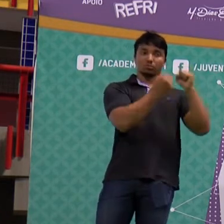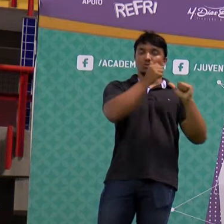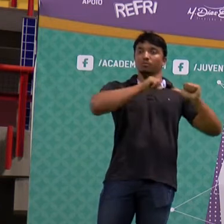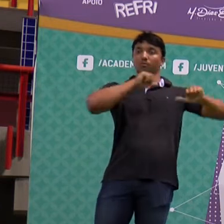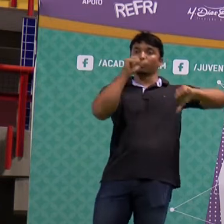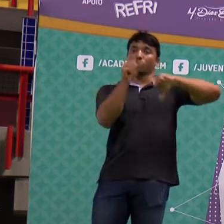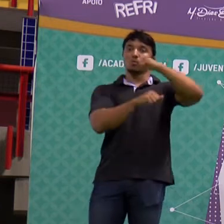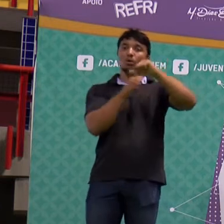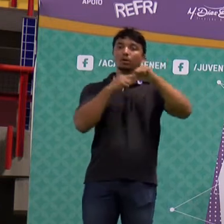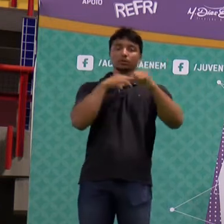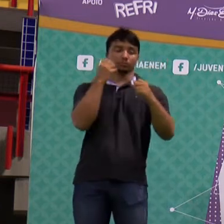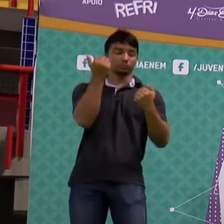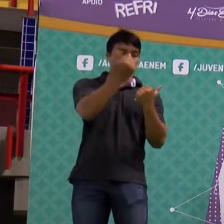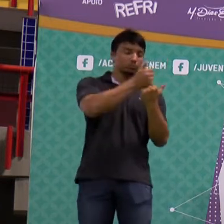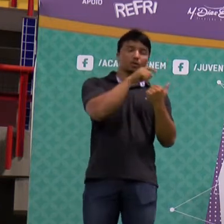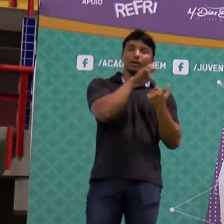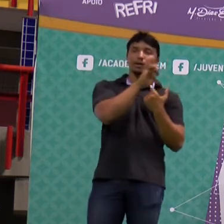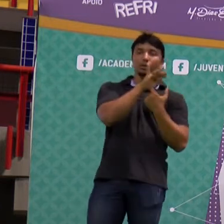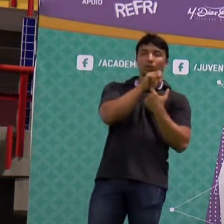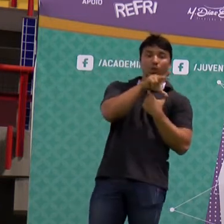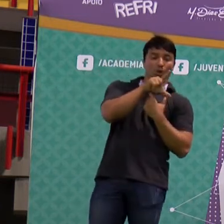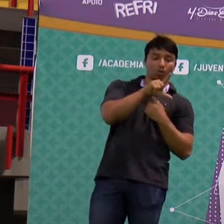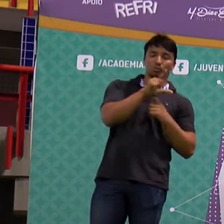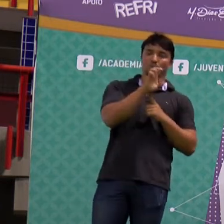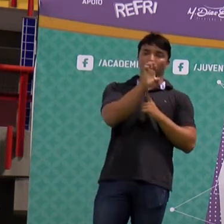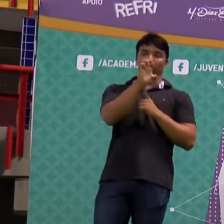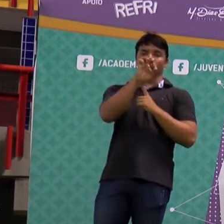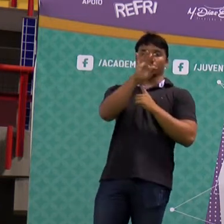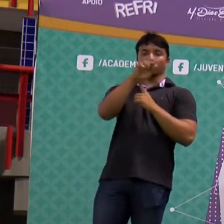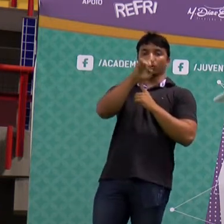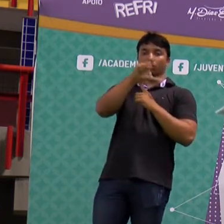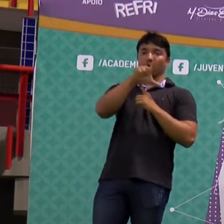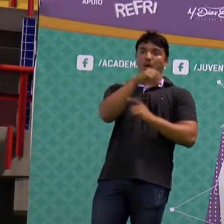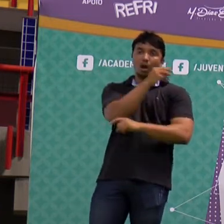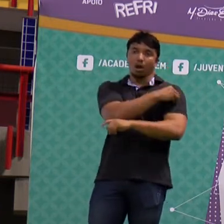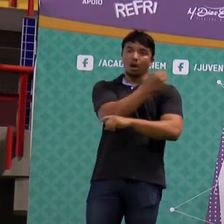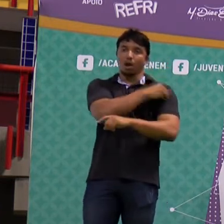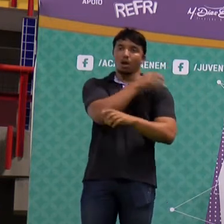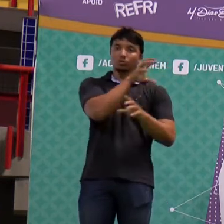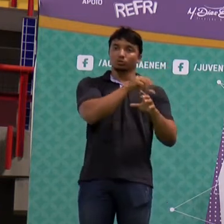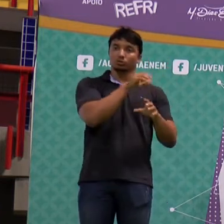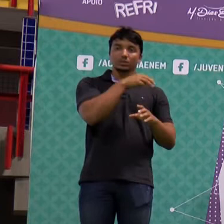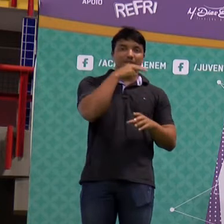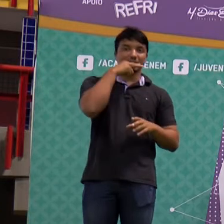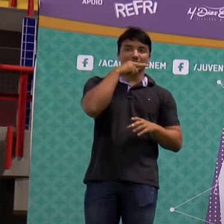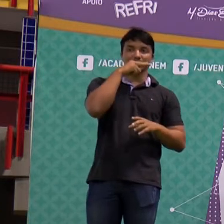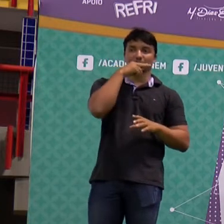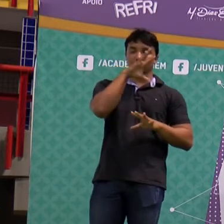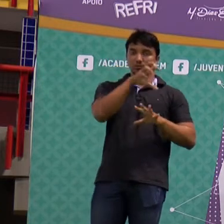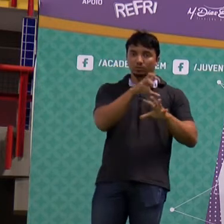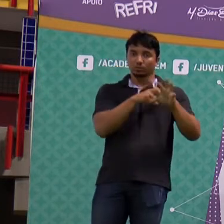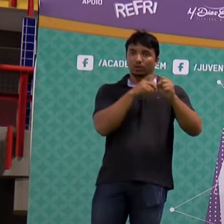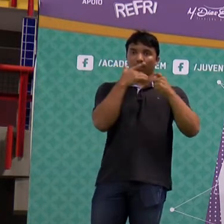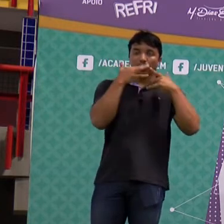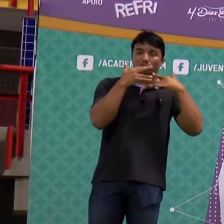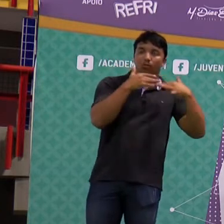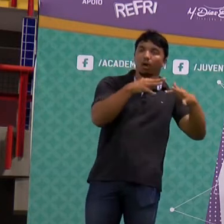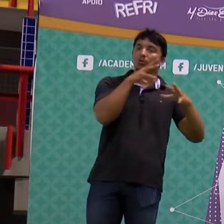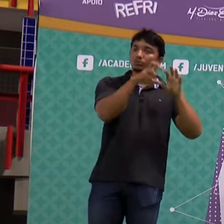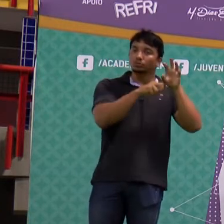que substituiu o etanol. Etanol, pessoal, é o álcool obtido da cana-de-açúcar. É um combustível natural.